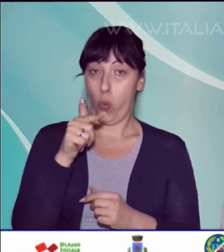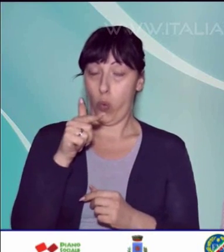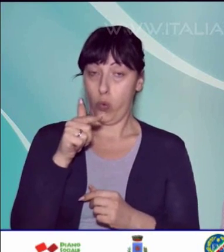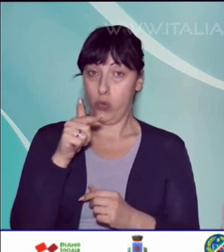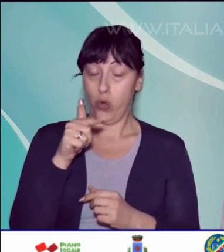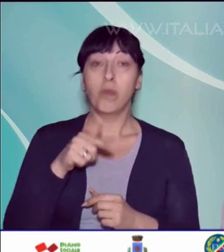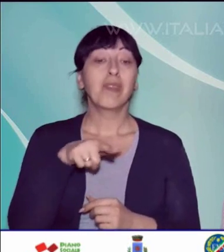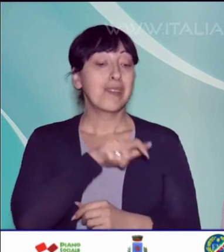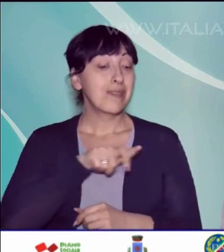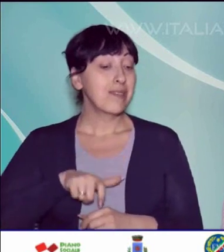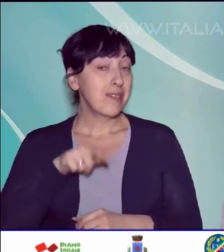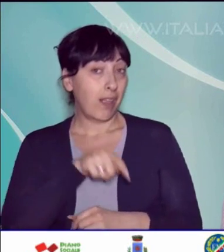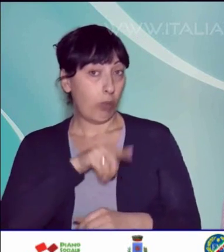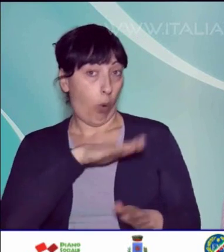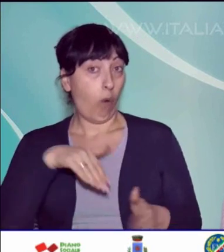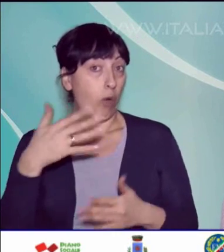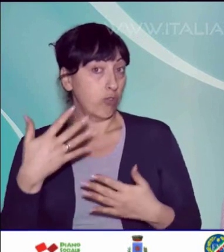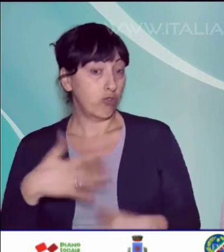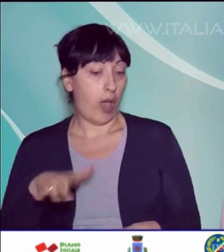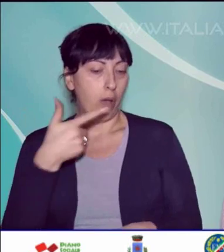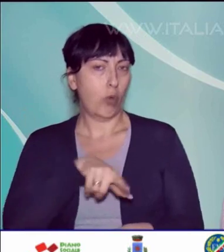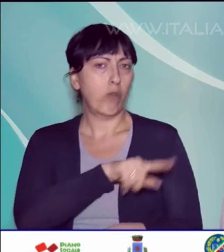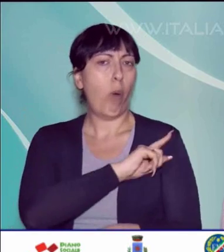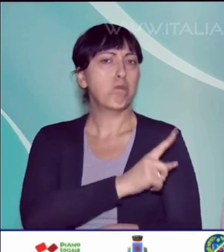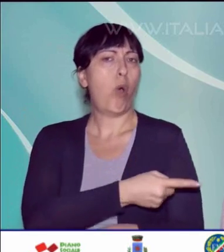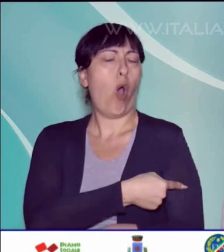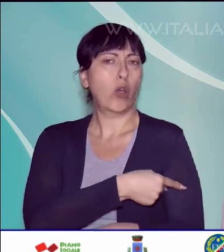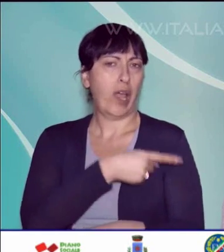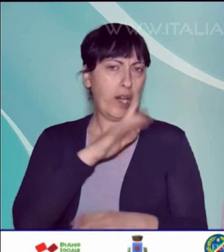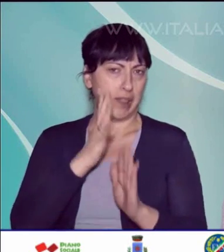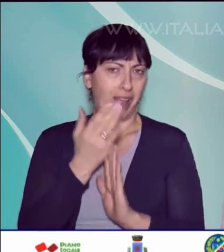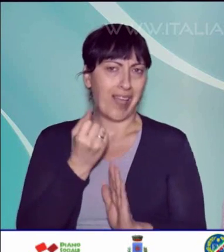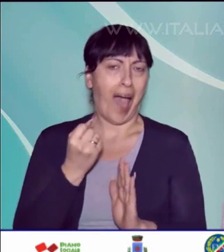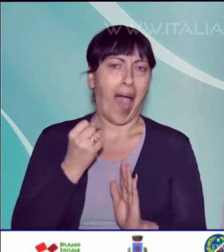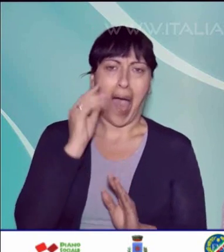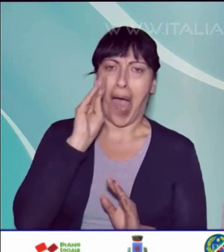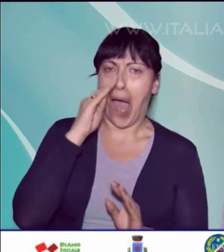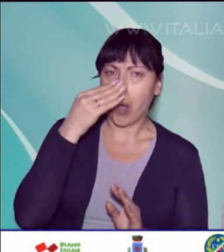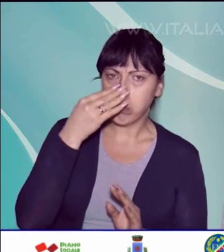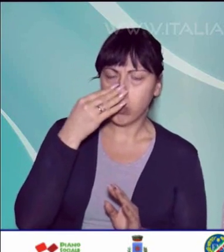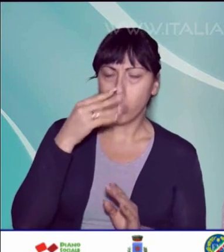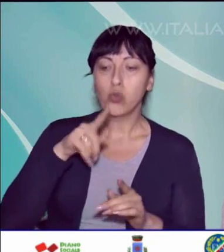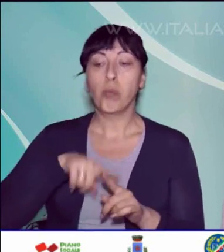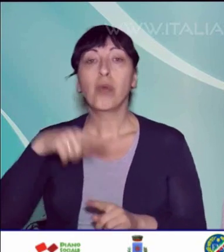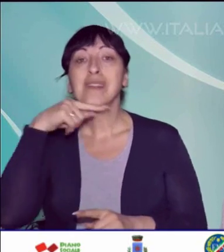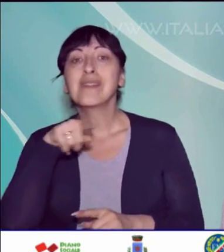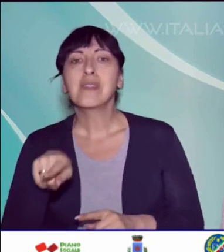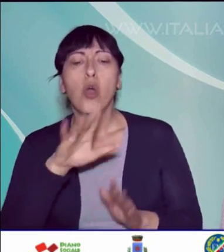sindaco accusato di aver abusato del suo potere e lo zio, che avrebbe tratto un vantaggio ingiusto.